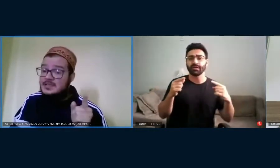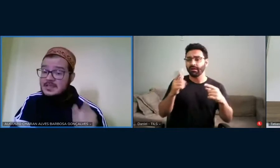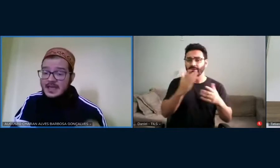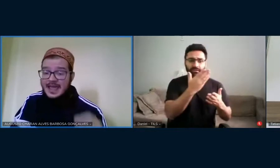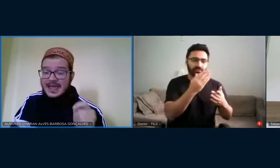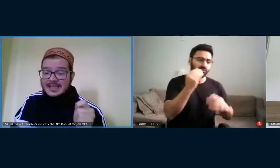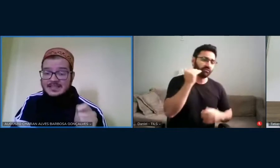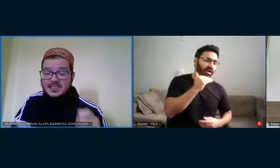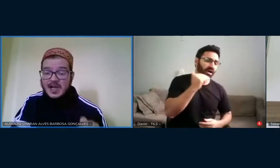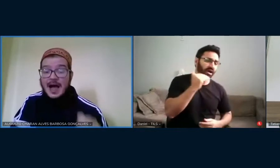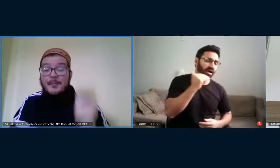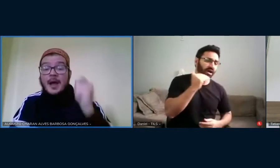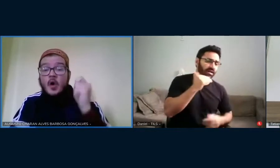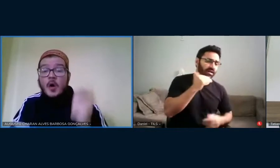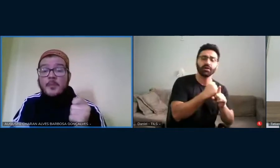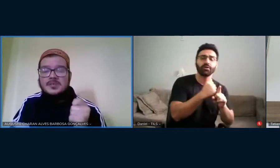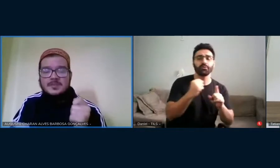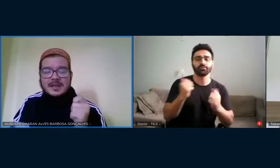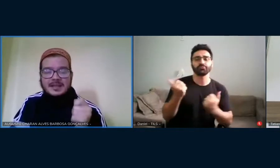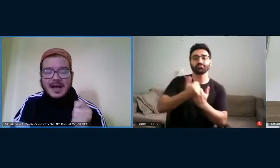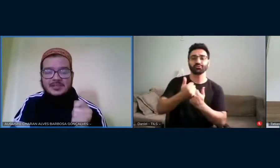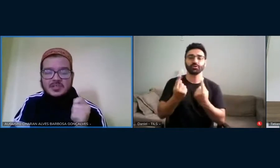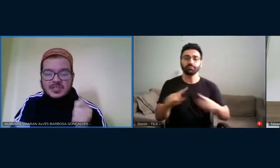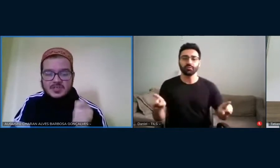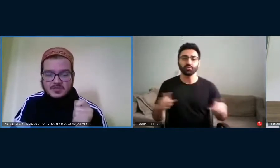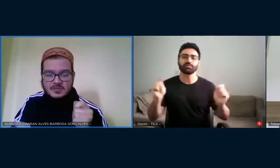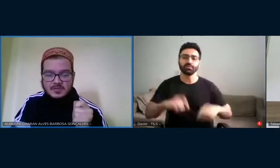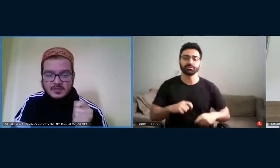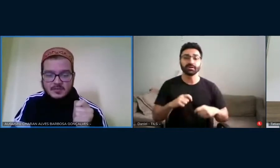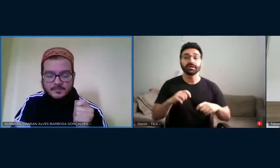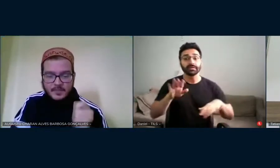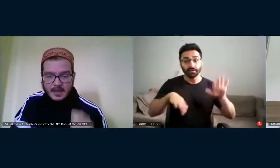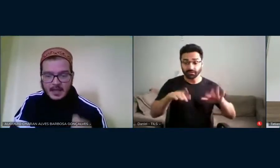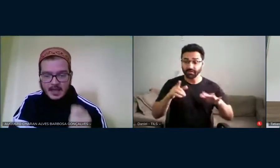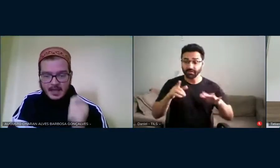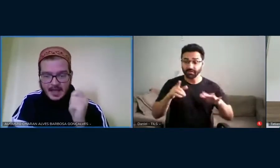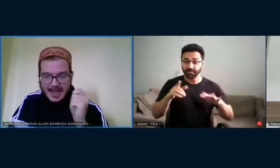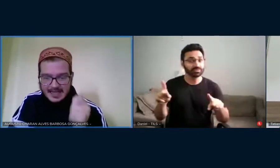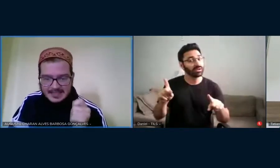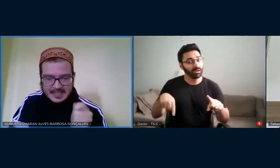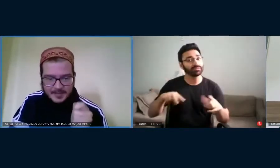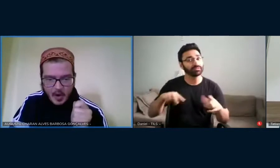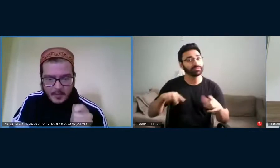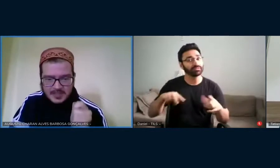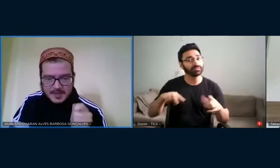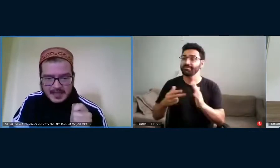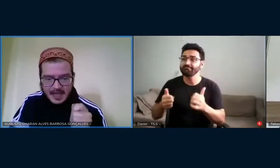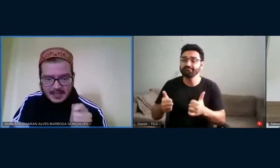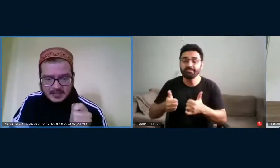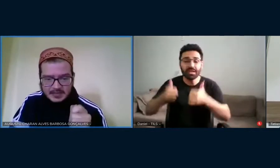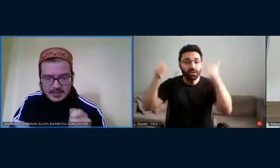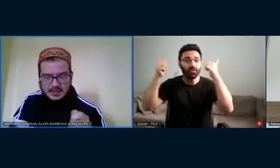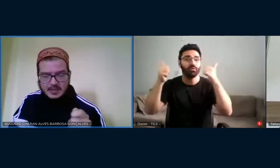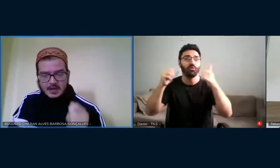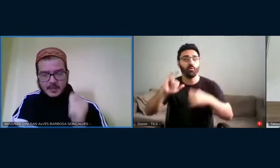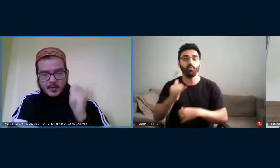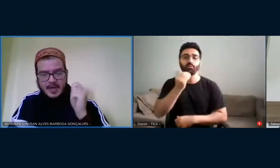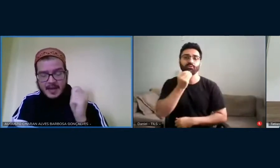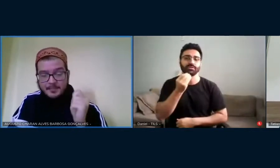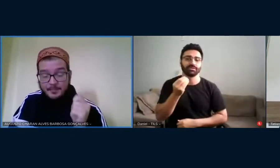talvez ela seja a maior possibilidade disso. Ela seja a maior possibilidade